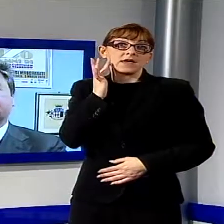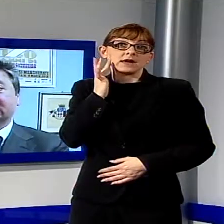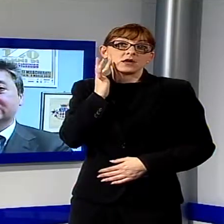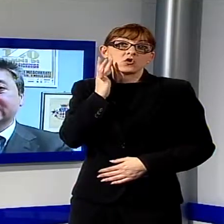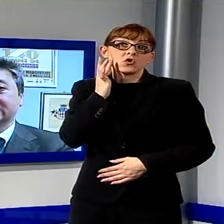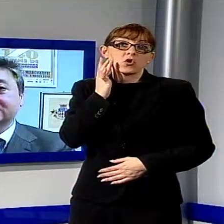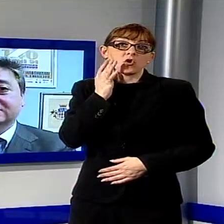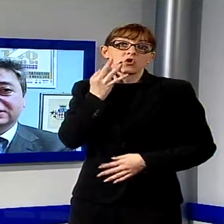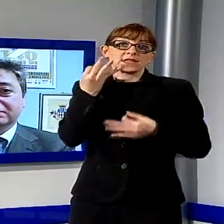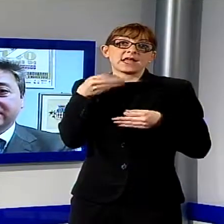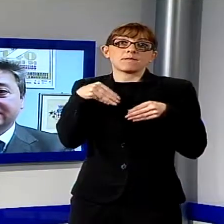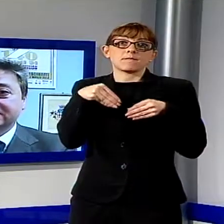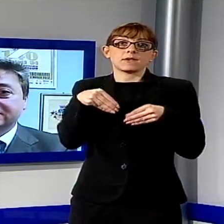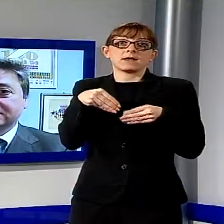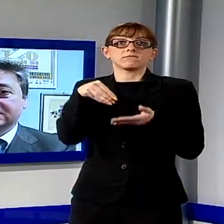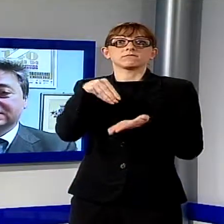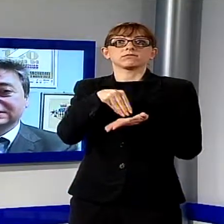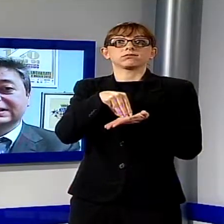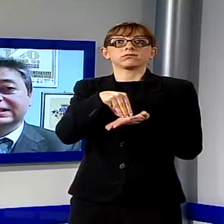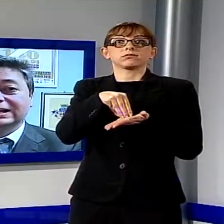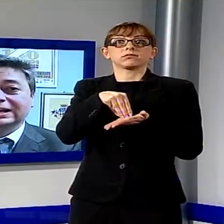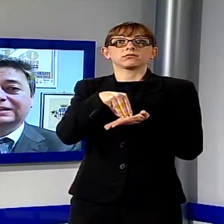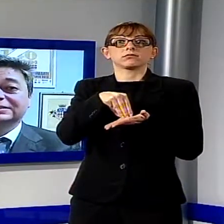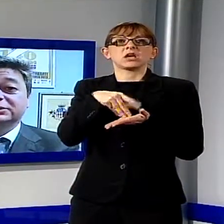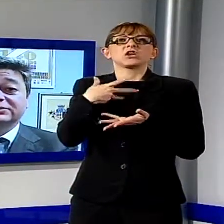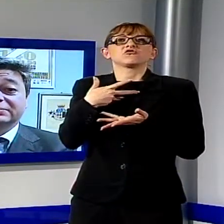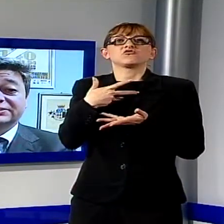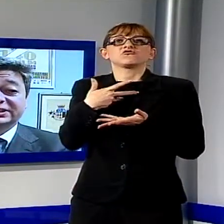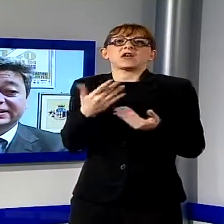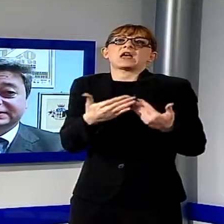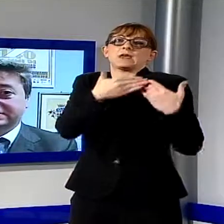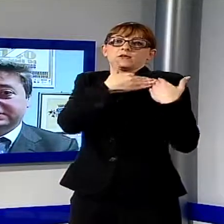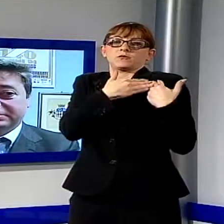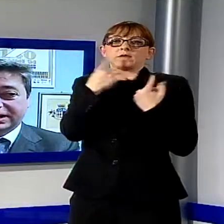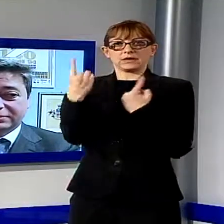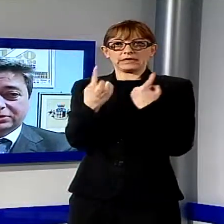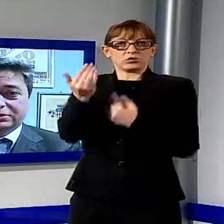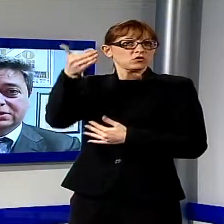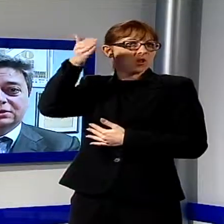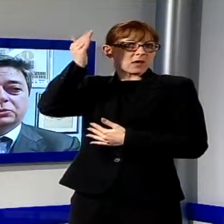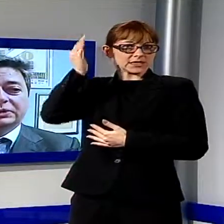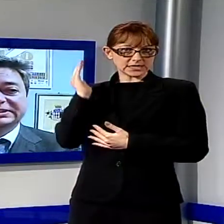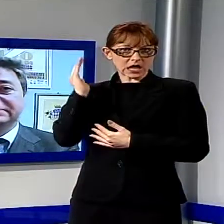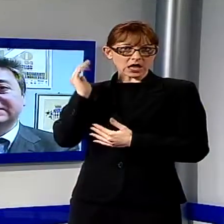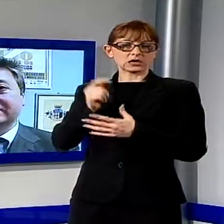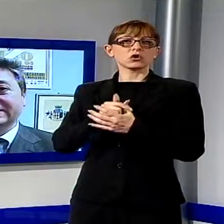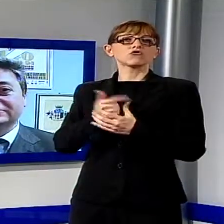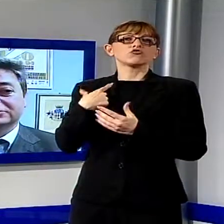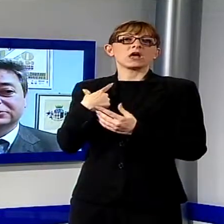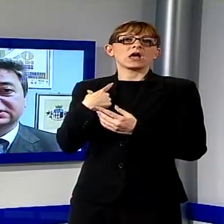ci portiamo dietro il peso della situazione precedente quindi abbiamo un